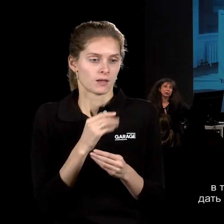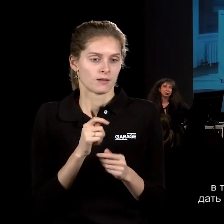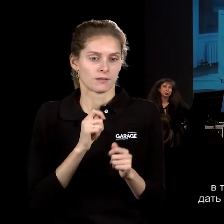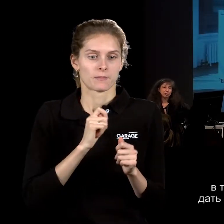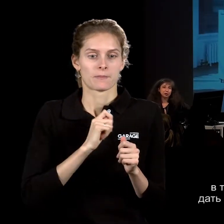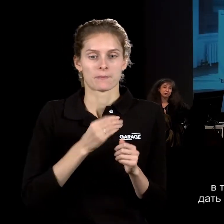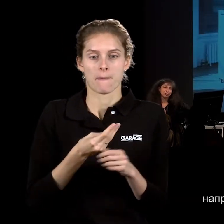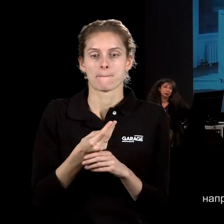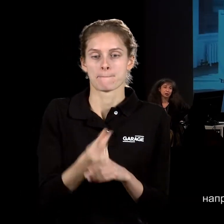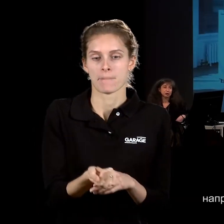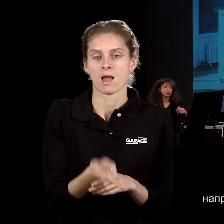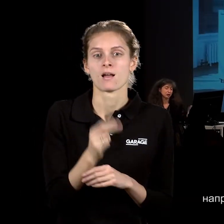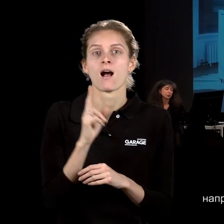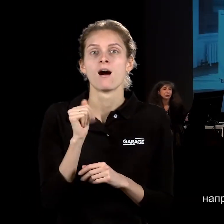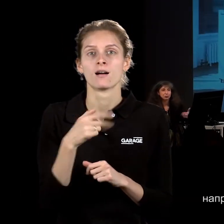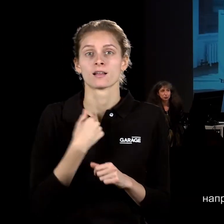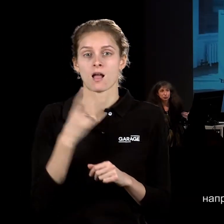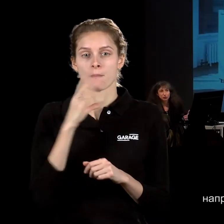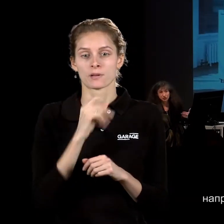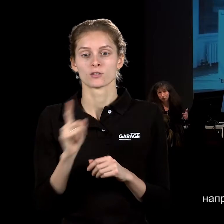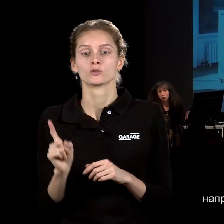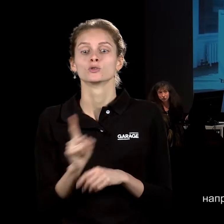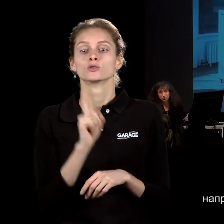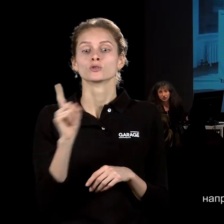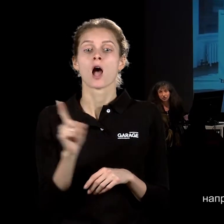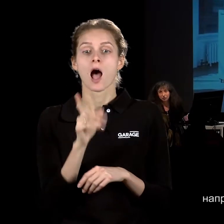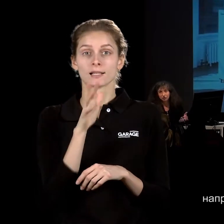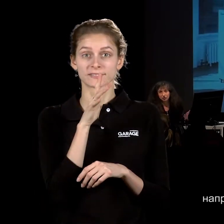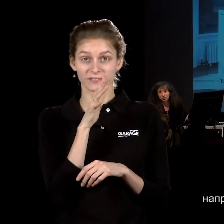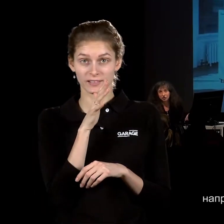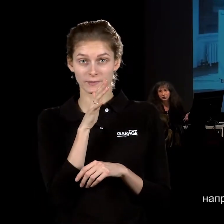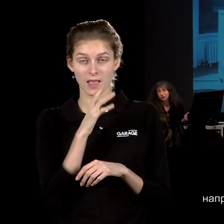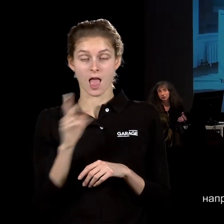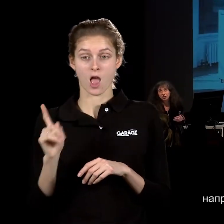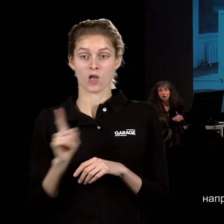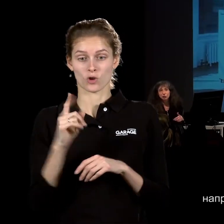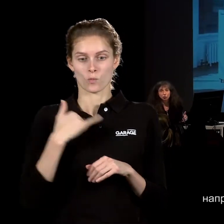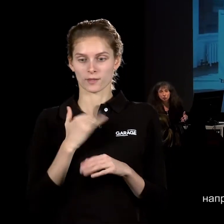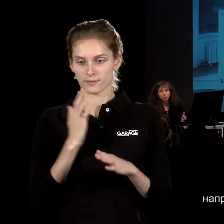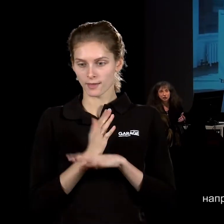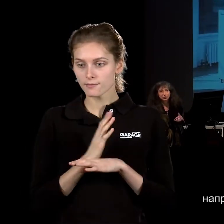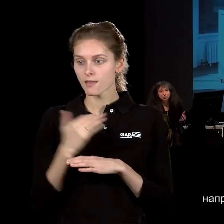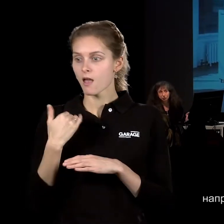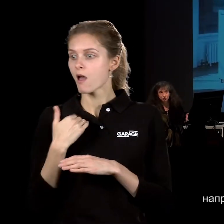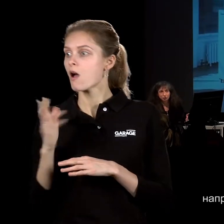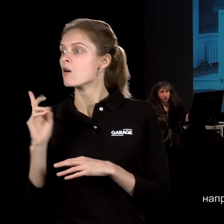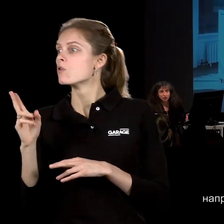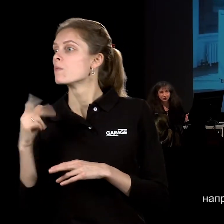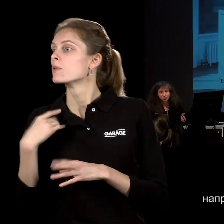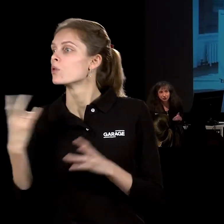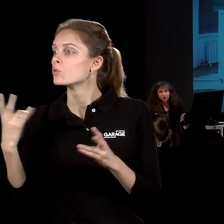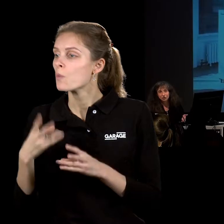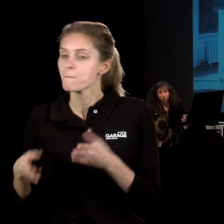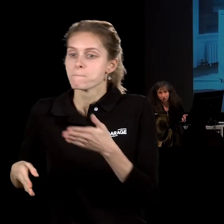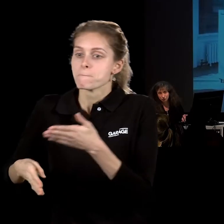часом своего времени, за которое я обязуюсь, если попросят сделать там вот этот час, я не знаю, там что-то перевести, кому-то что-то